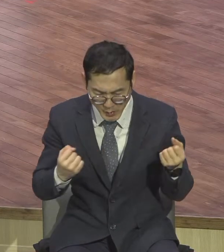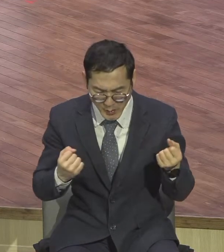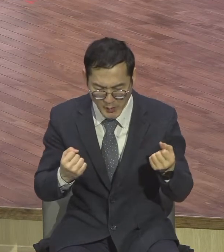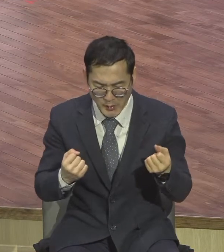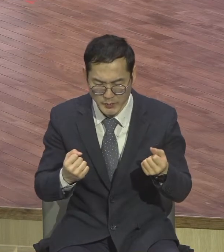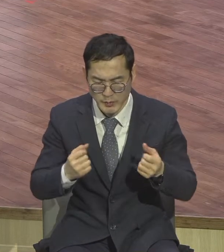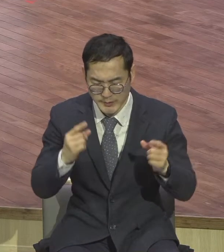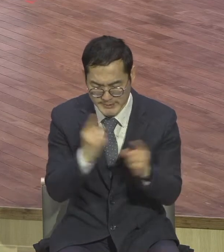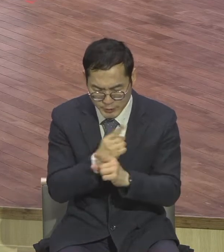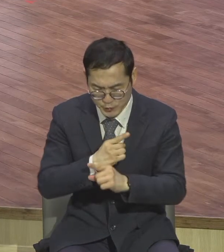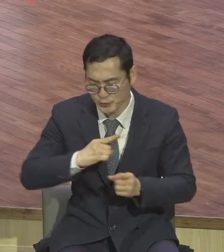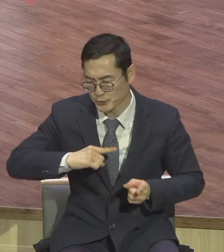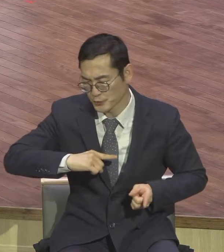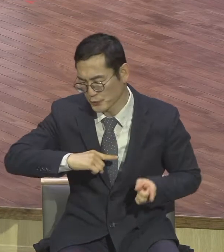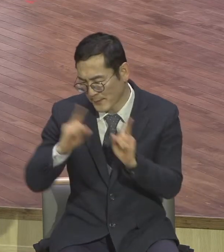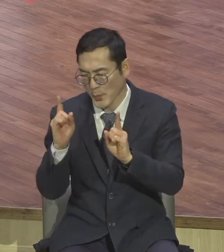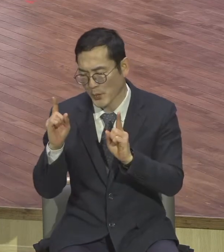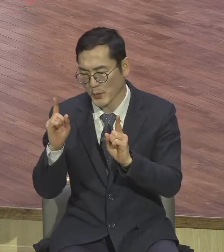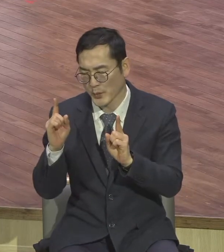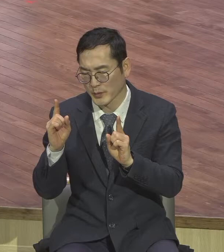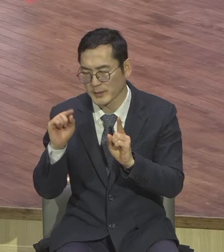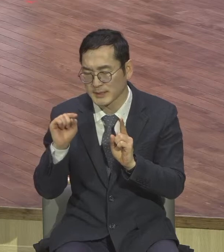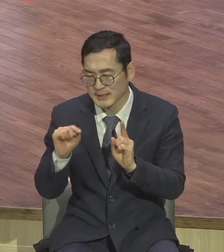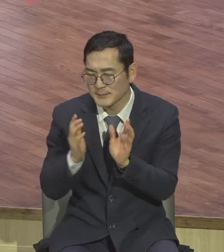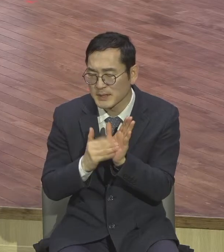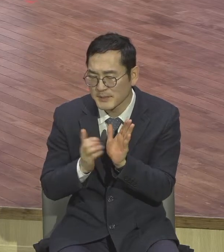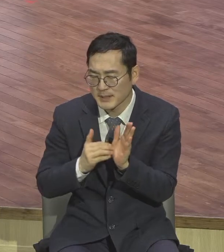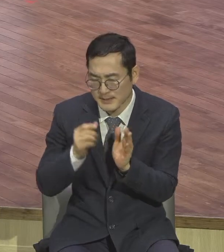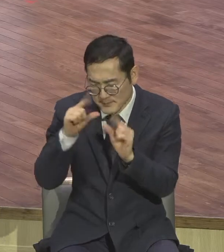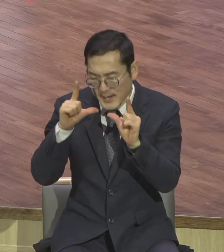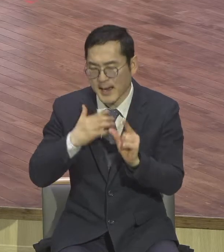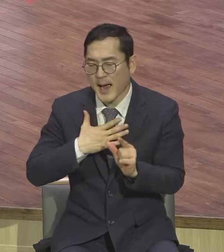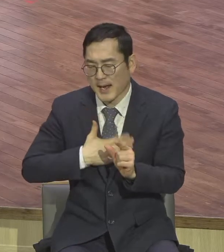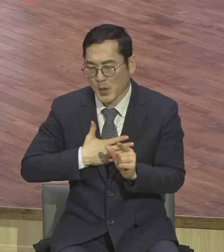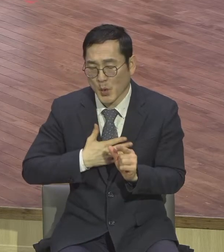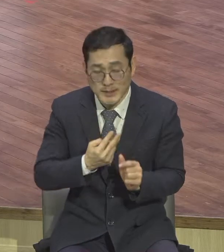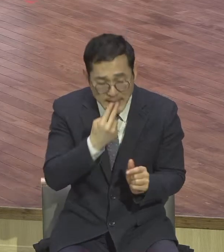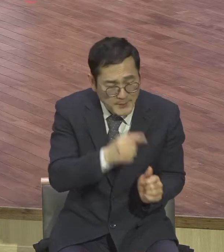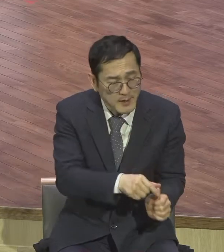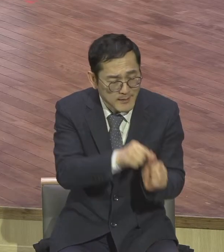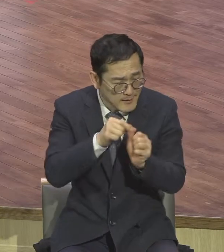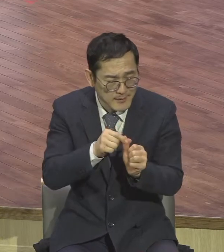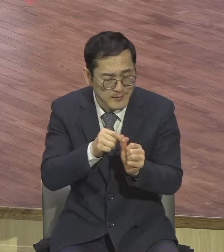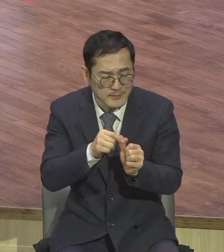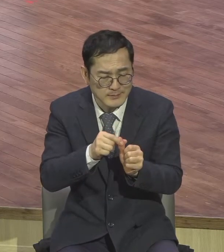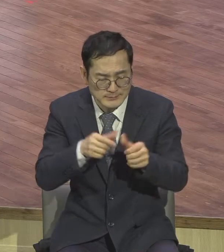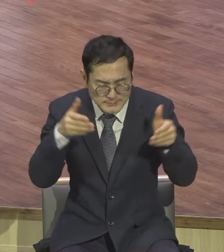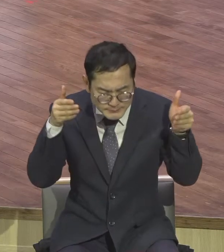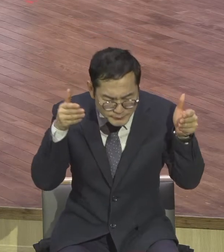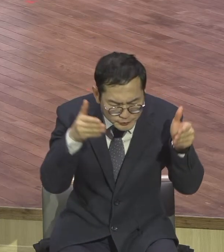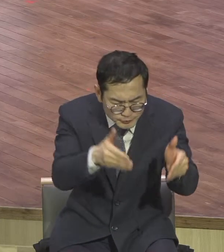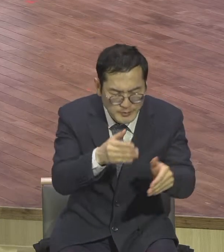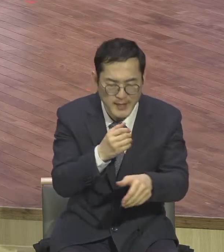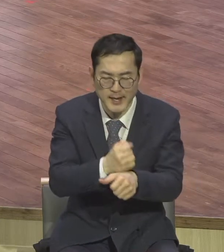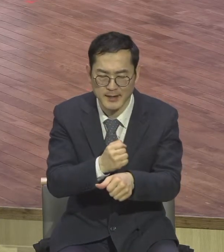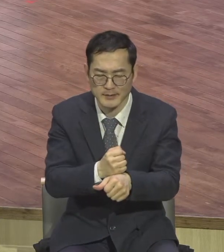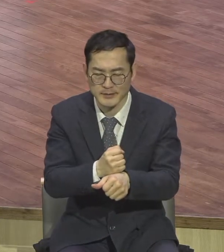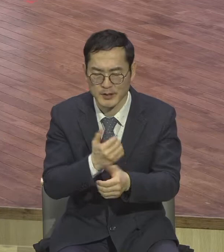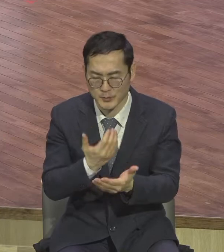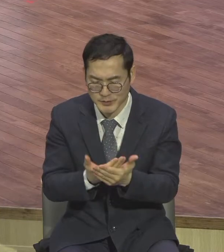통로 영적 비밀을 알고 이제는 생명을 회복하는 일의 모든 성도들이 원니스메이커 원니스메이커